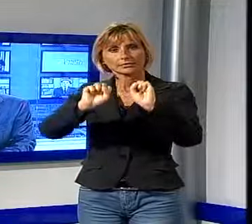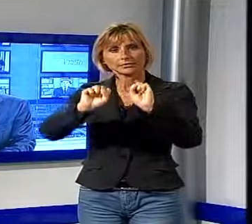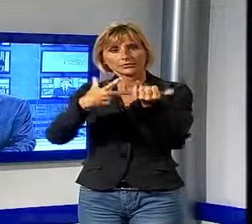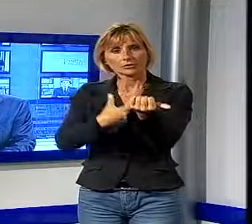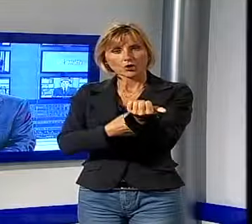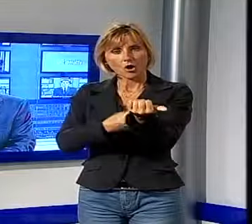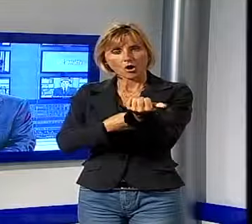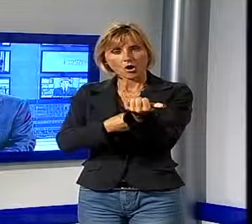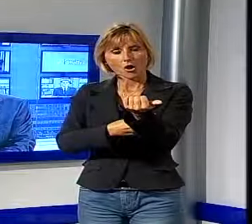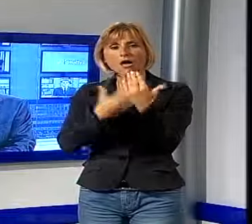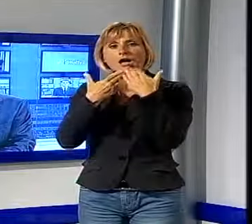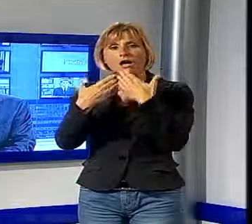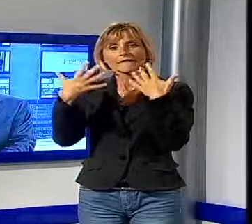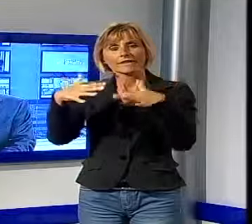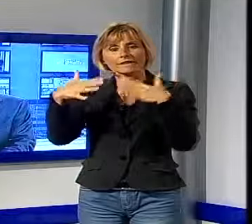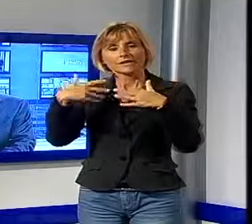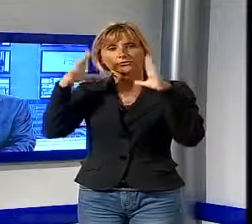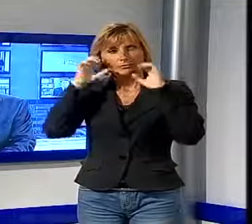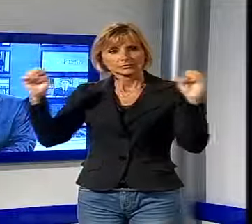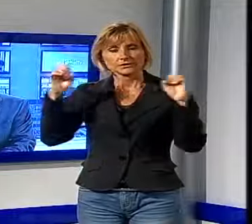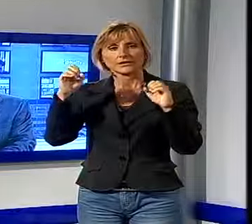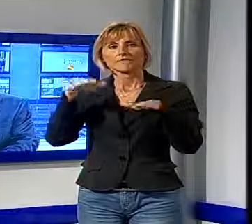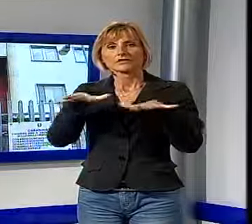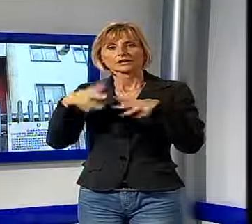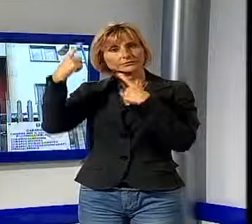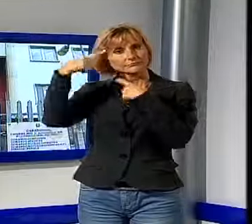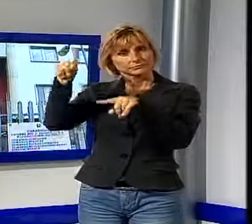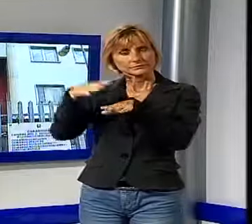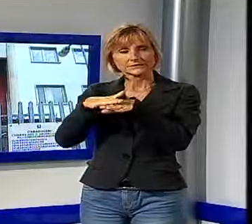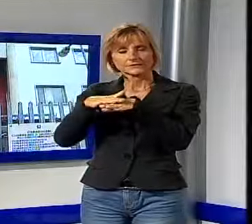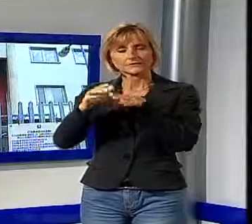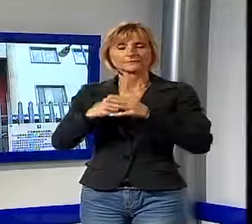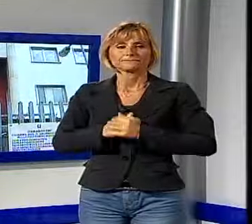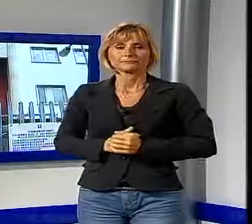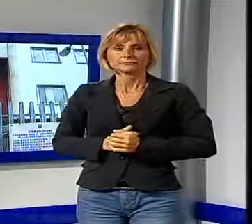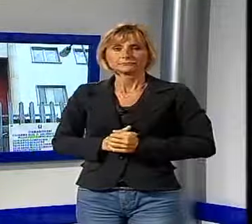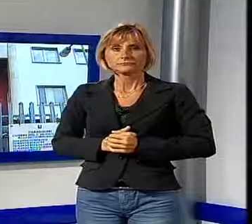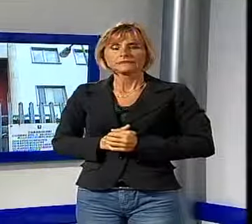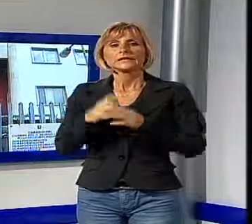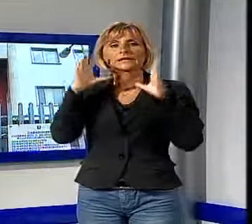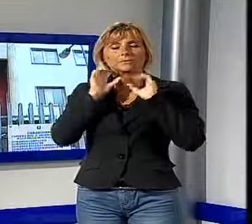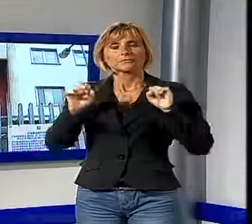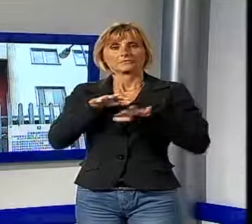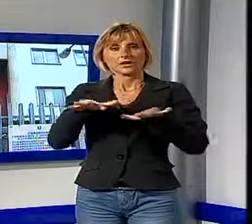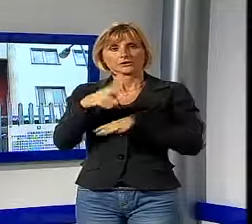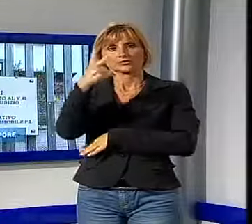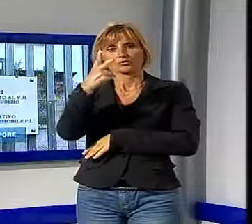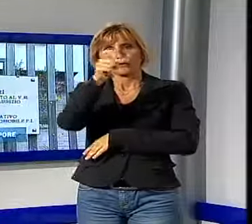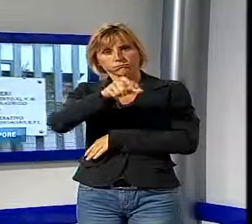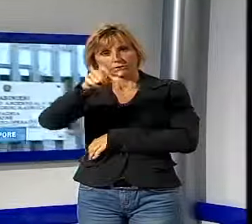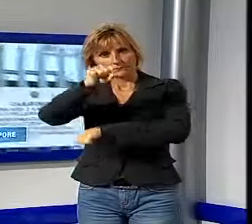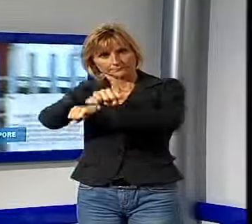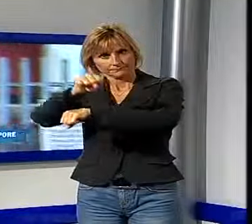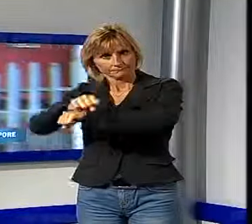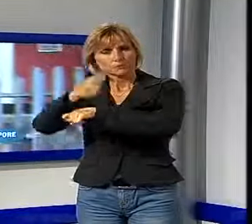termine dai carabinieri di Viereggio. I dettagli nel servizio. I carabinieri di Viereggio hanno arrestato due persone per un vasto